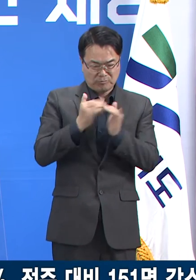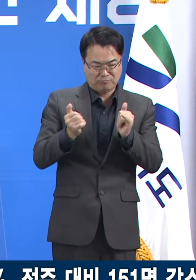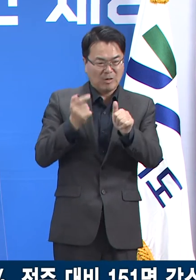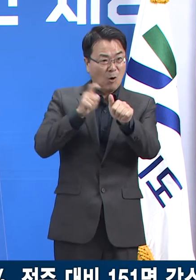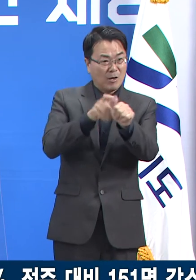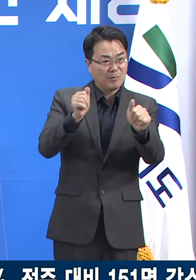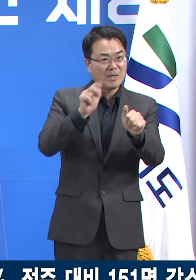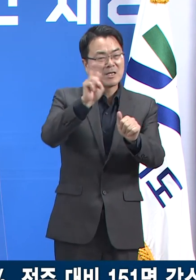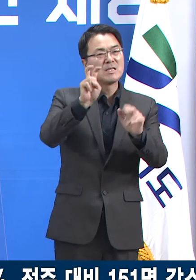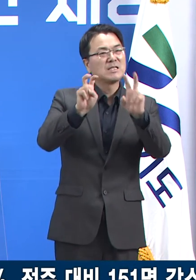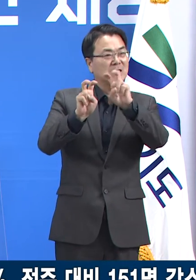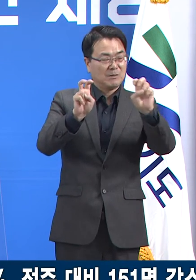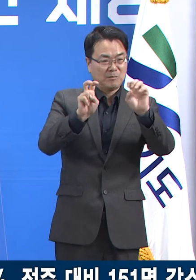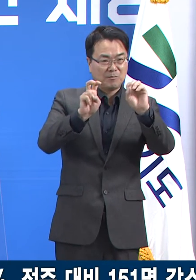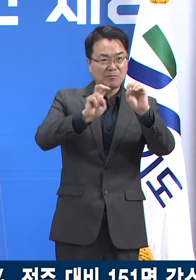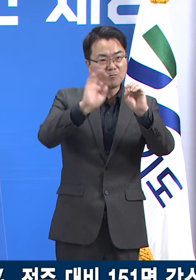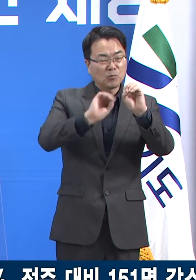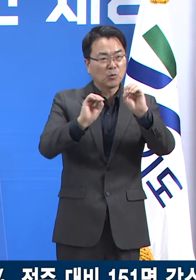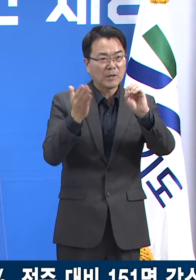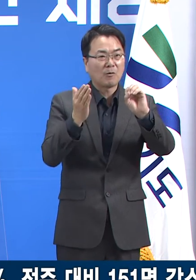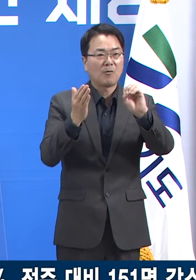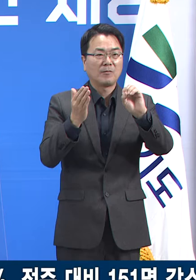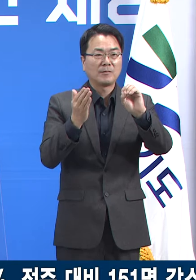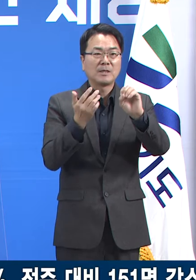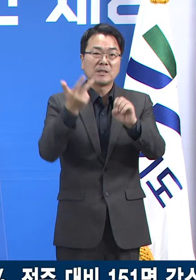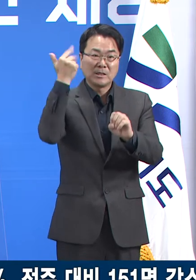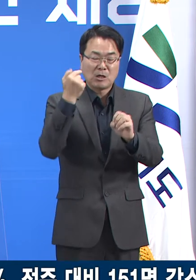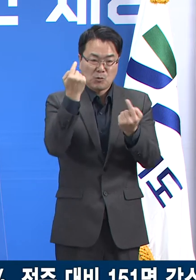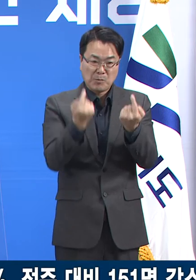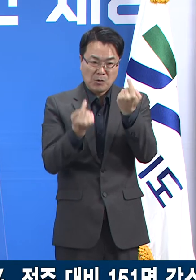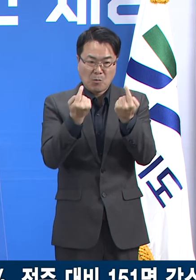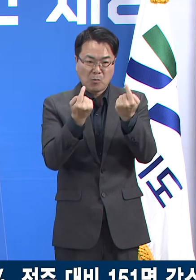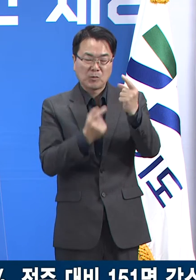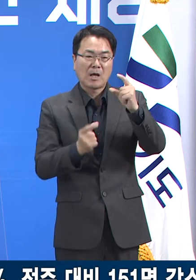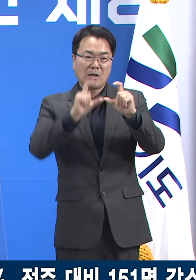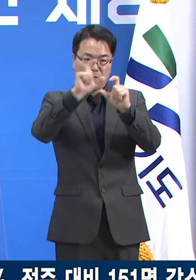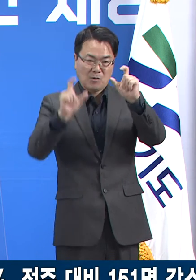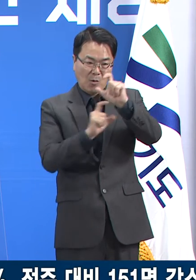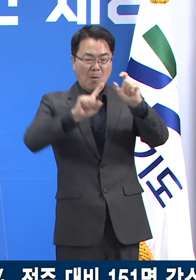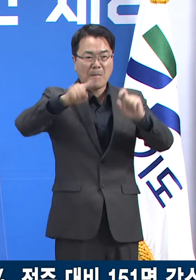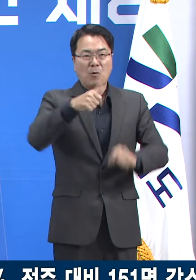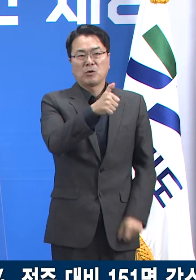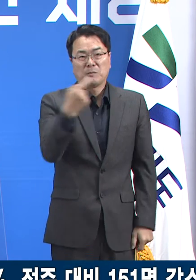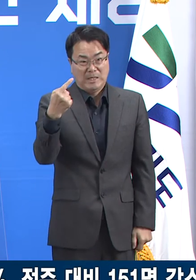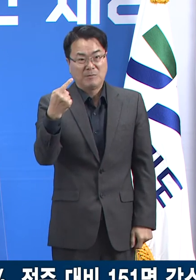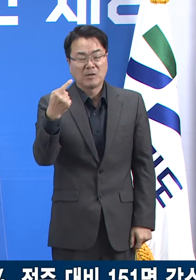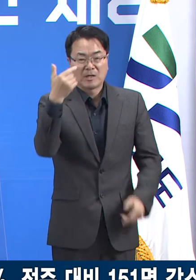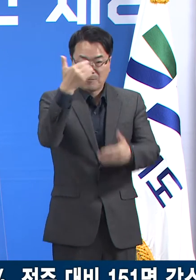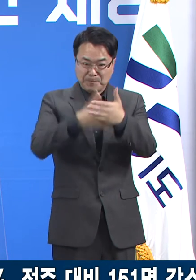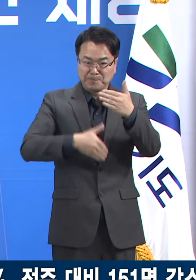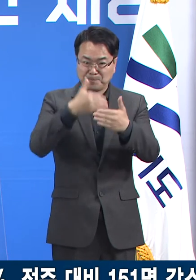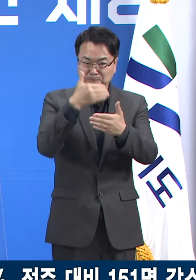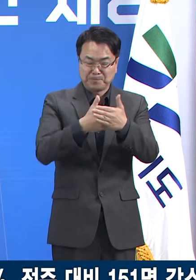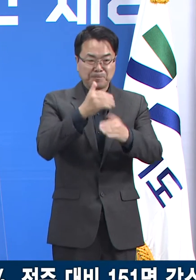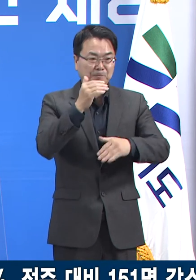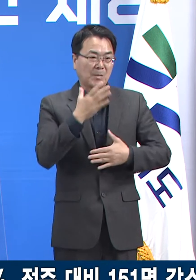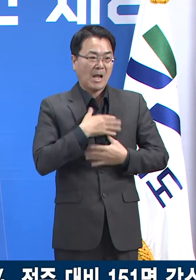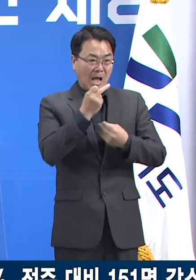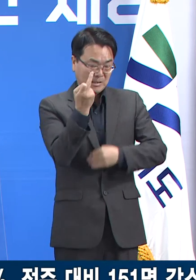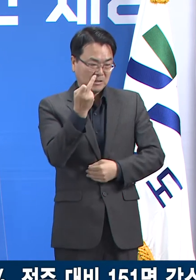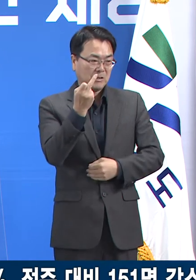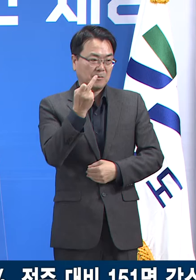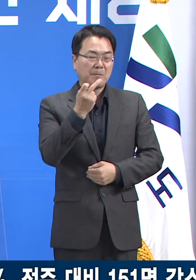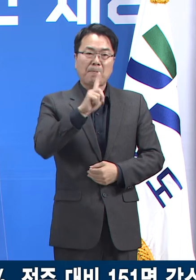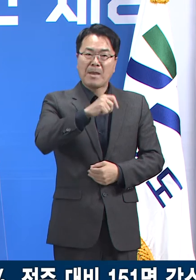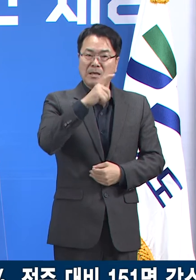해당하는 848명으로 전주 대비 151명 감소했습니다. 시군별로는 안산시 182명,